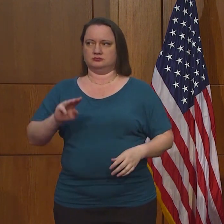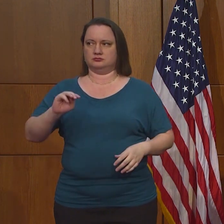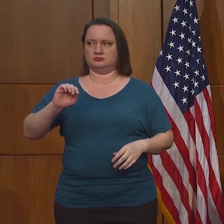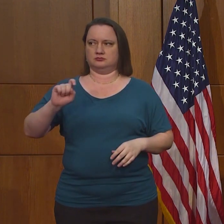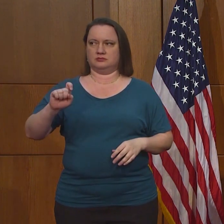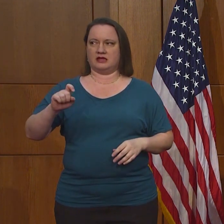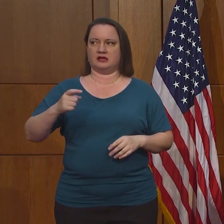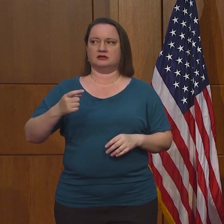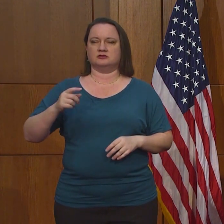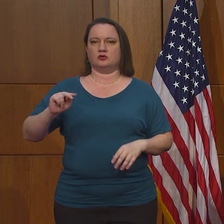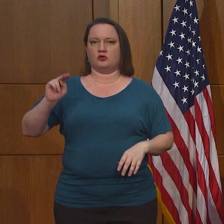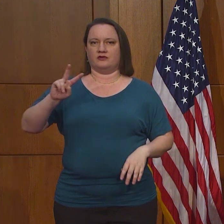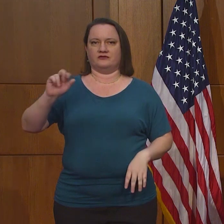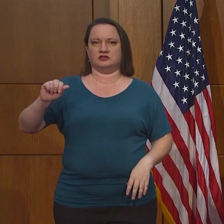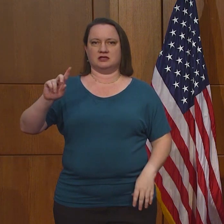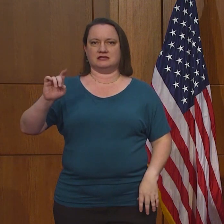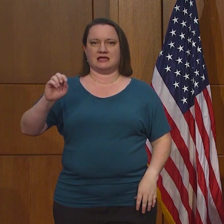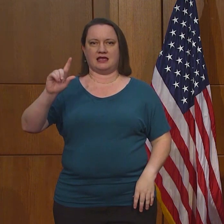¿Una pregunta más?